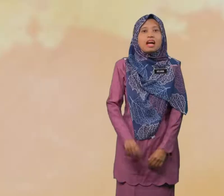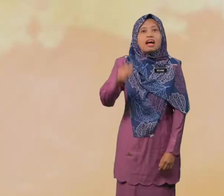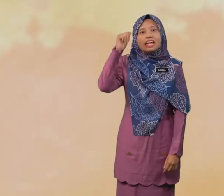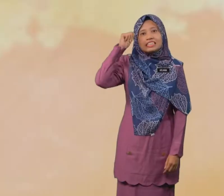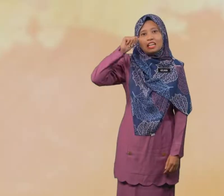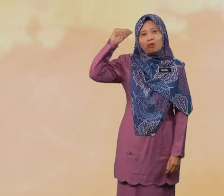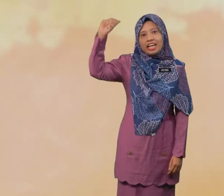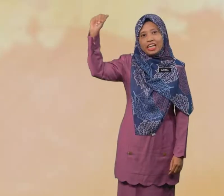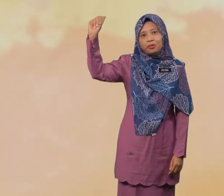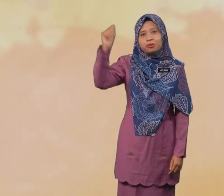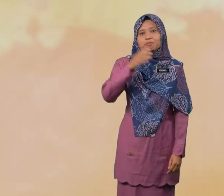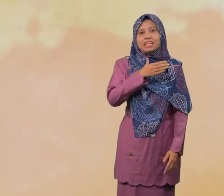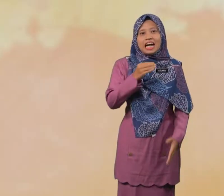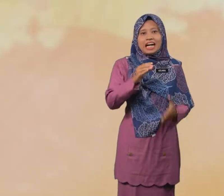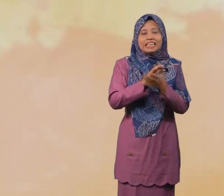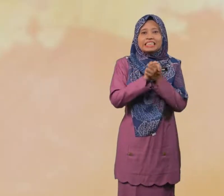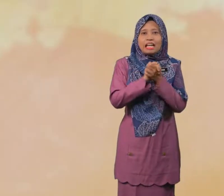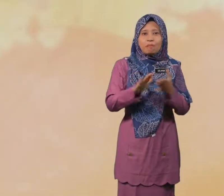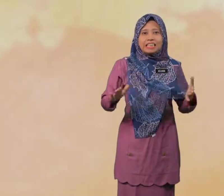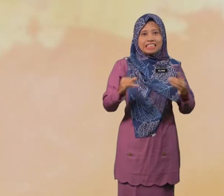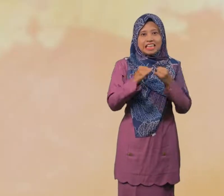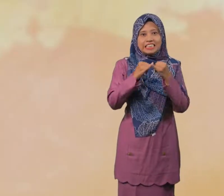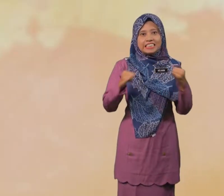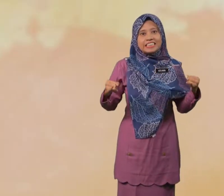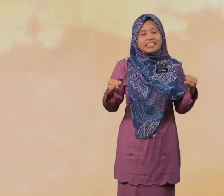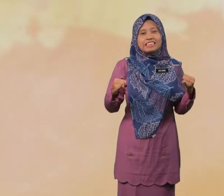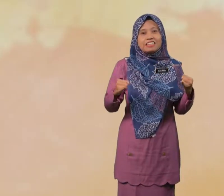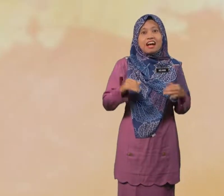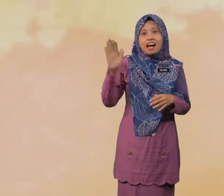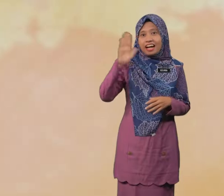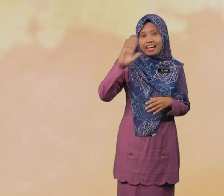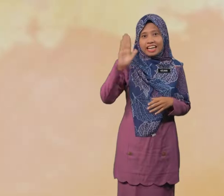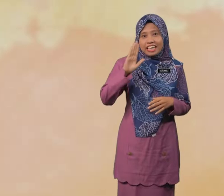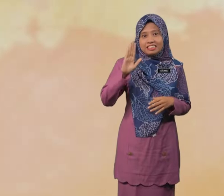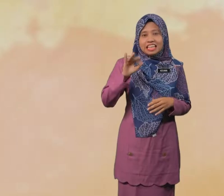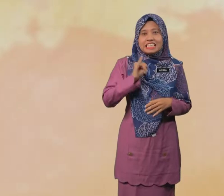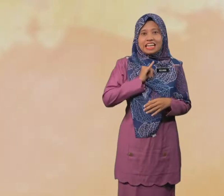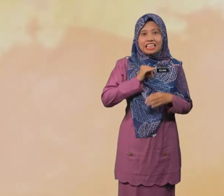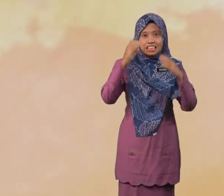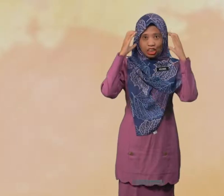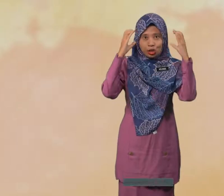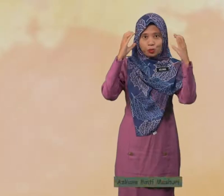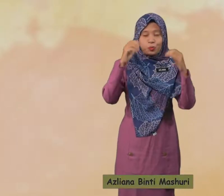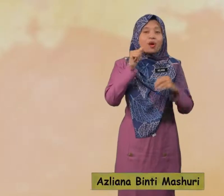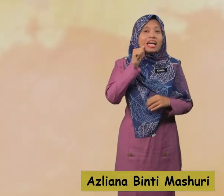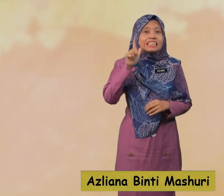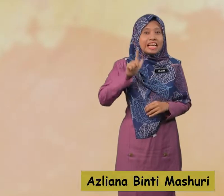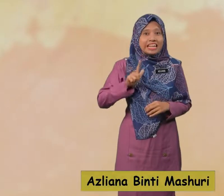Assalamualaikum dan selamat sejahtera Hai, saya Cikgu Azliana